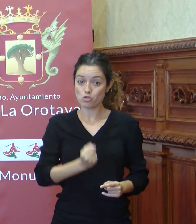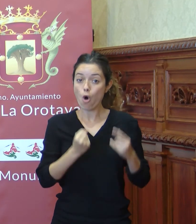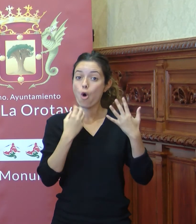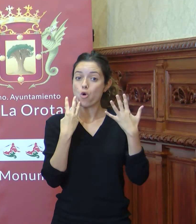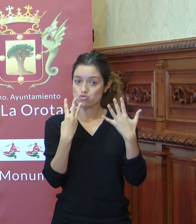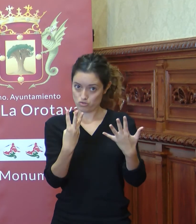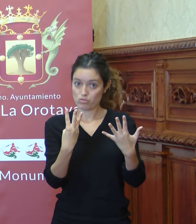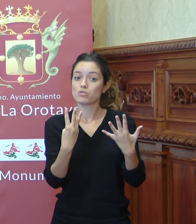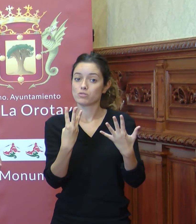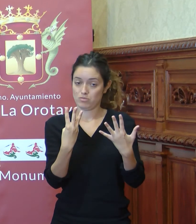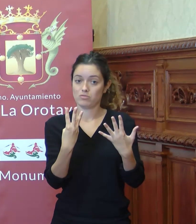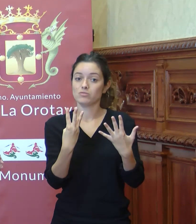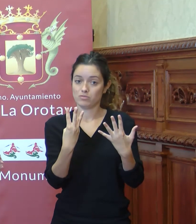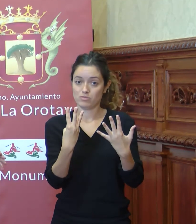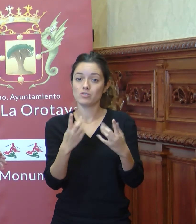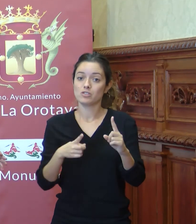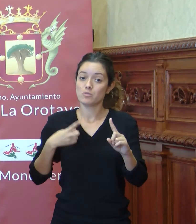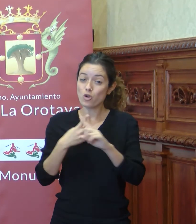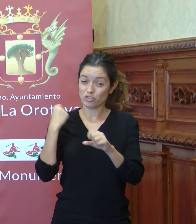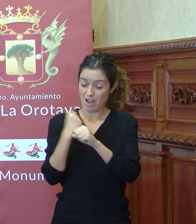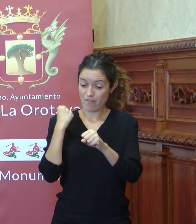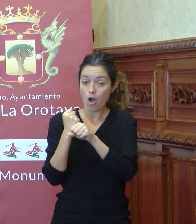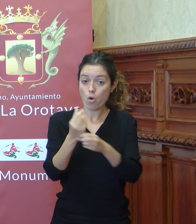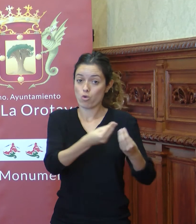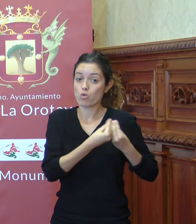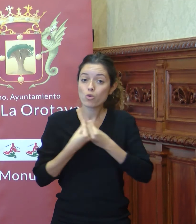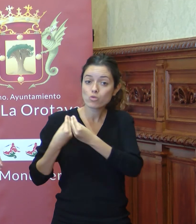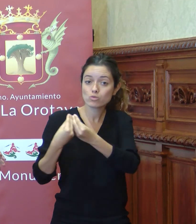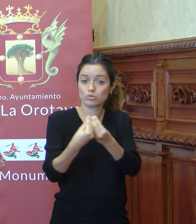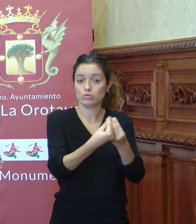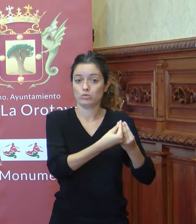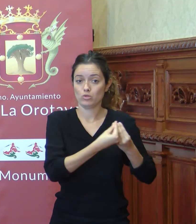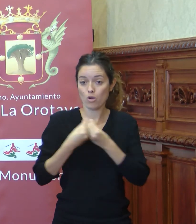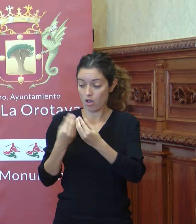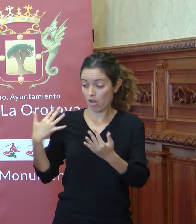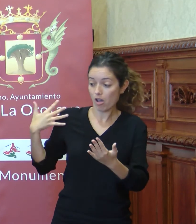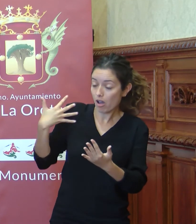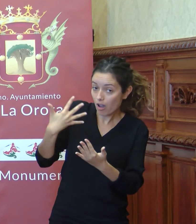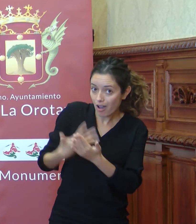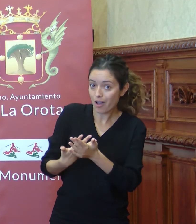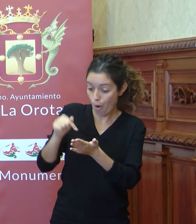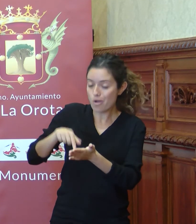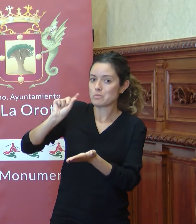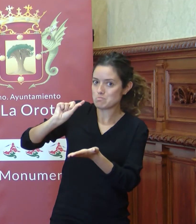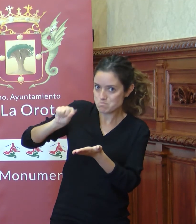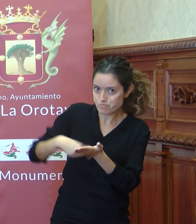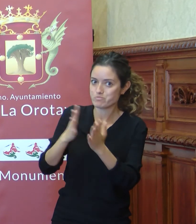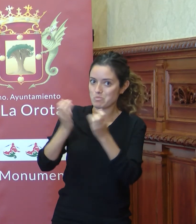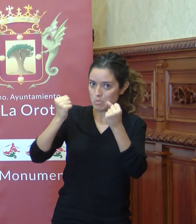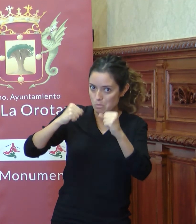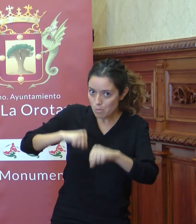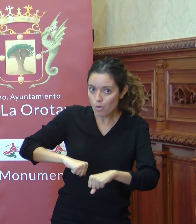de seguir plasmando en un trabajo conjunto, el trabajo que hemos hecho hasta hoy y hoy le estamos dando